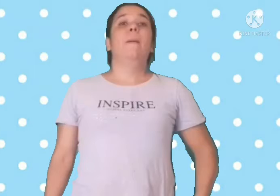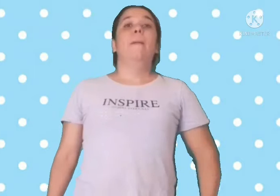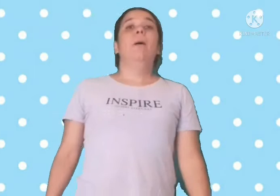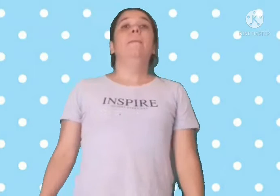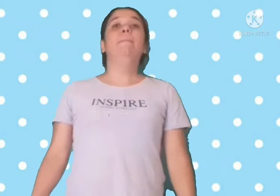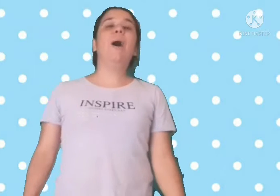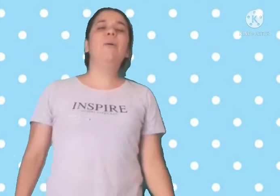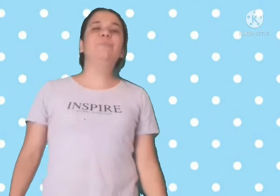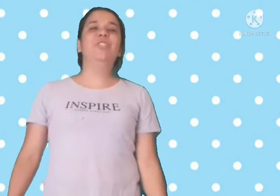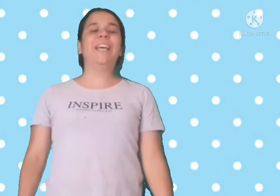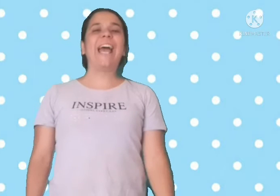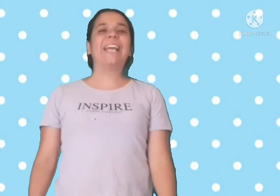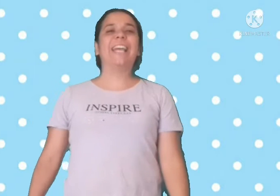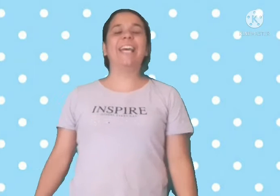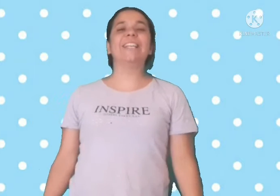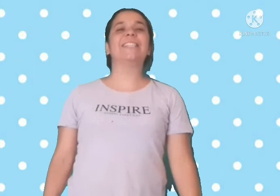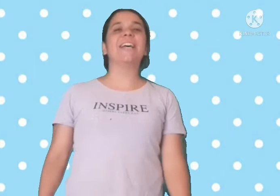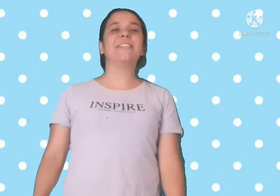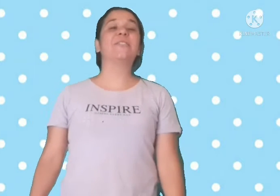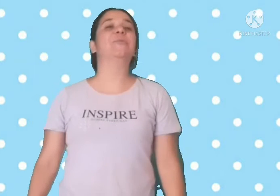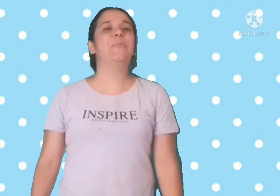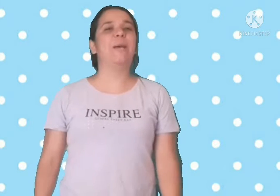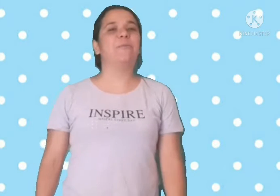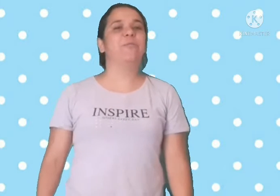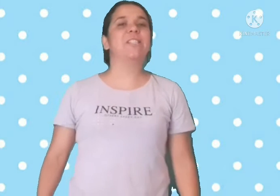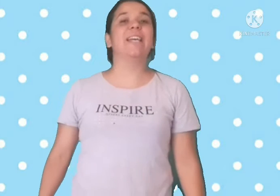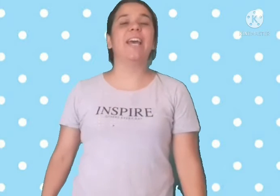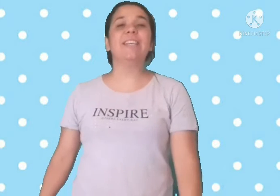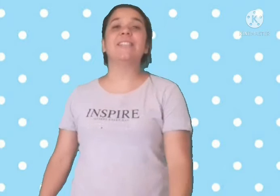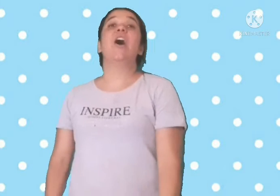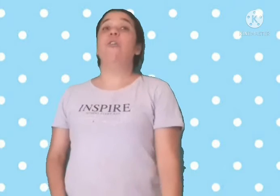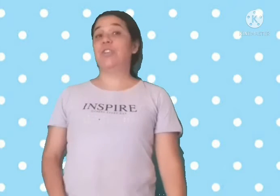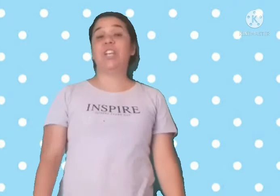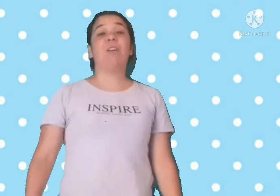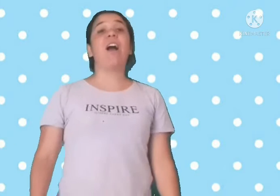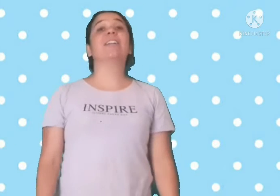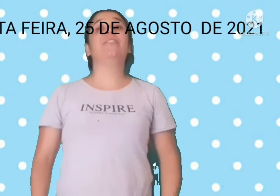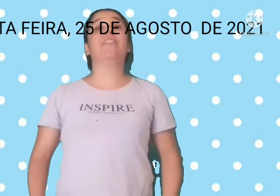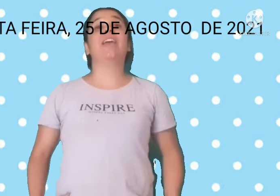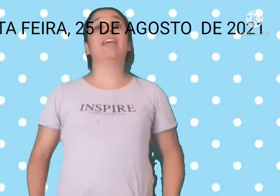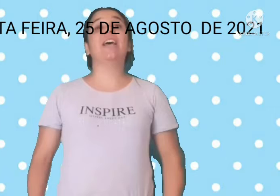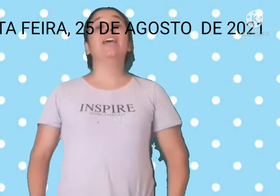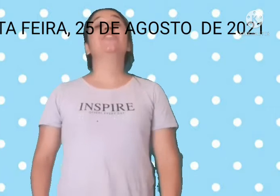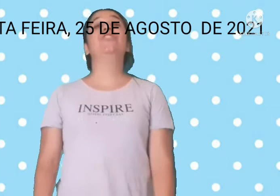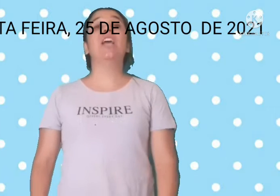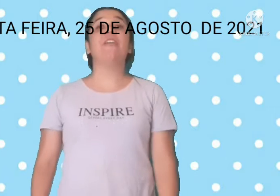Bom dia, crianças! Tudo bem com vocês? Hoje é quarta-feira, dia